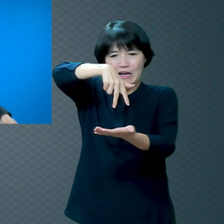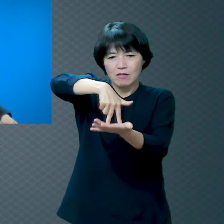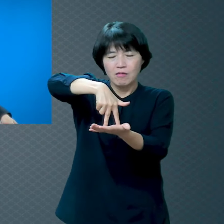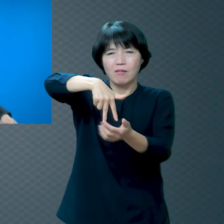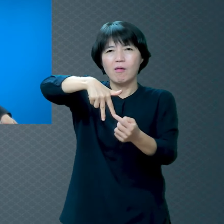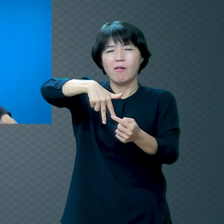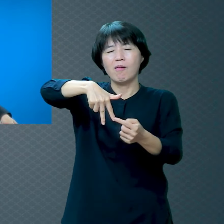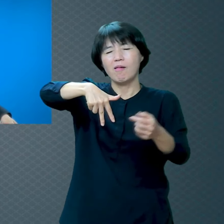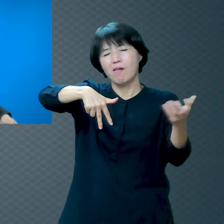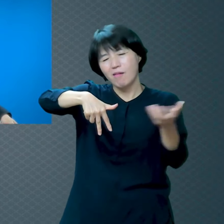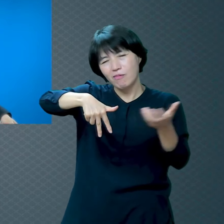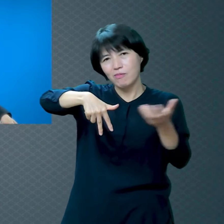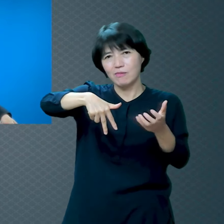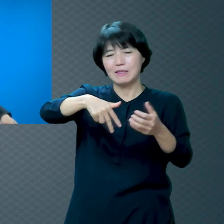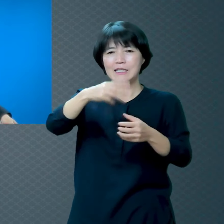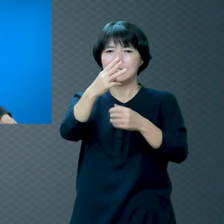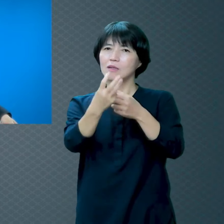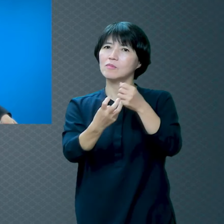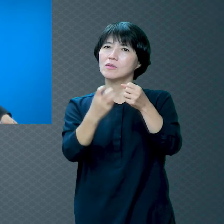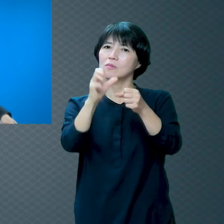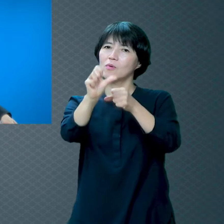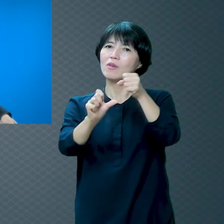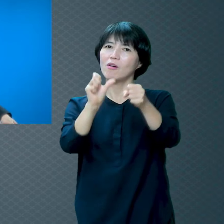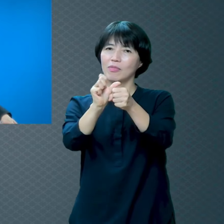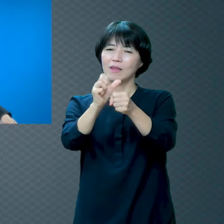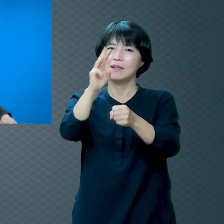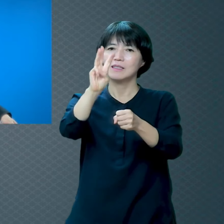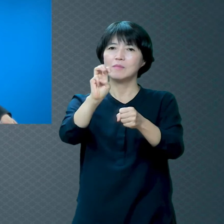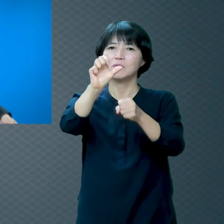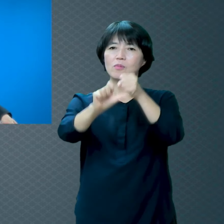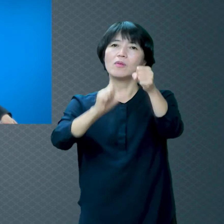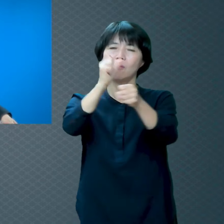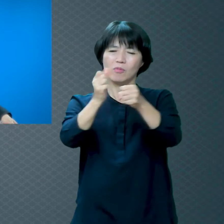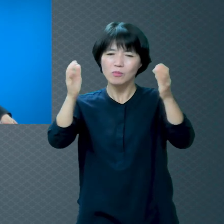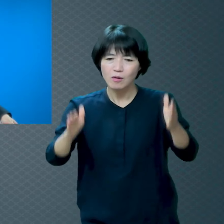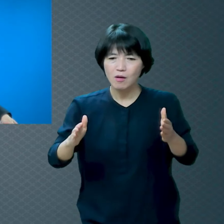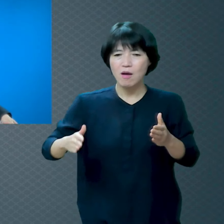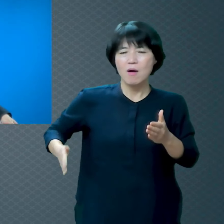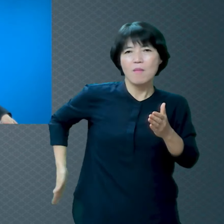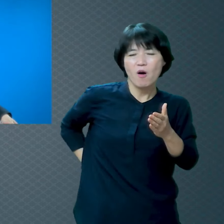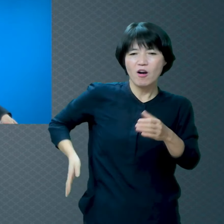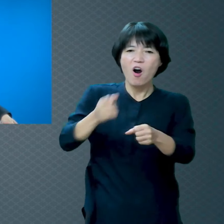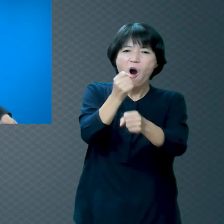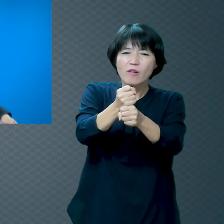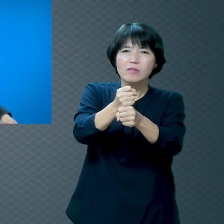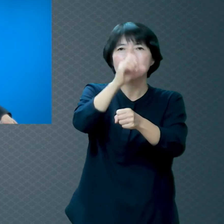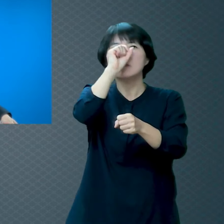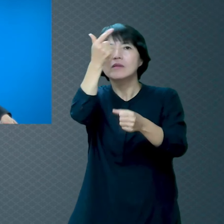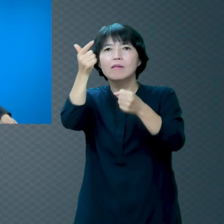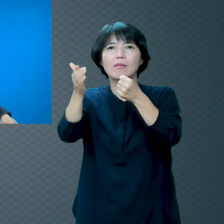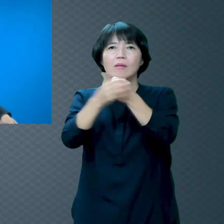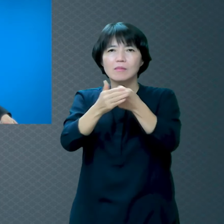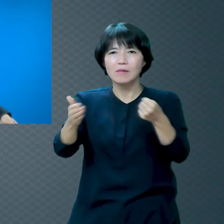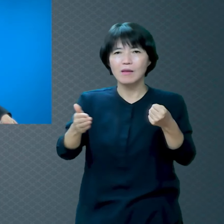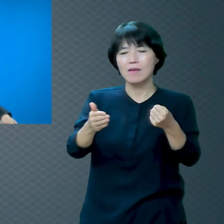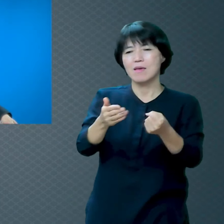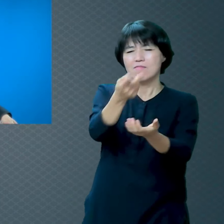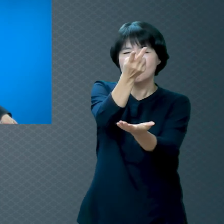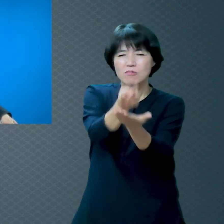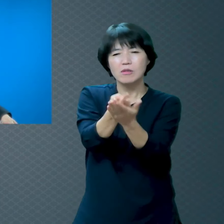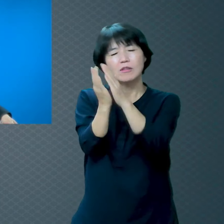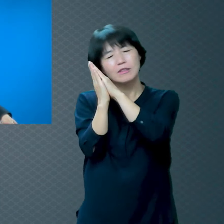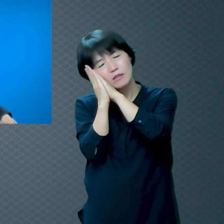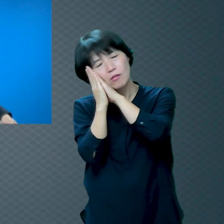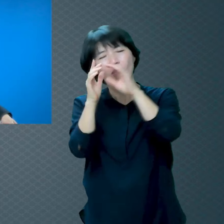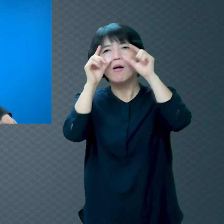없고 한 35년 그러니까 아픈 게 얼마나 힘들다는 게 밤에 잠을 자면서도 한 서너 번은 꼭 깹니다